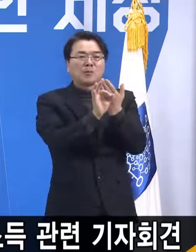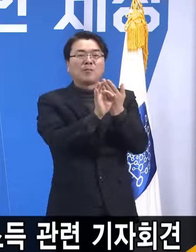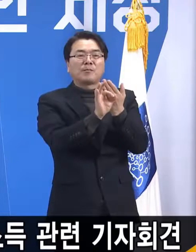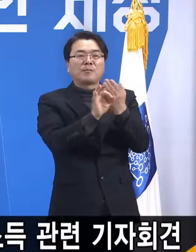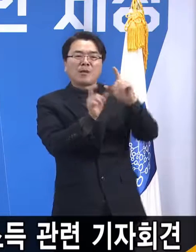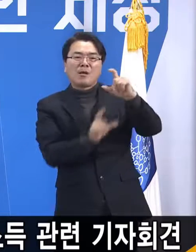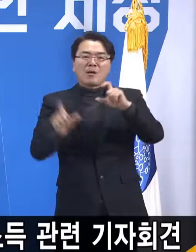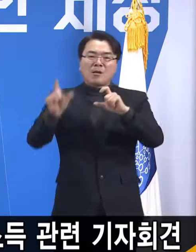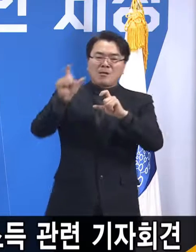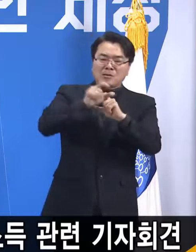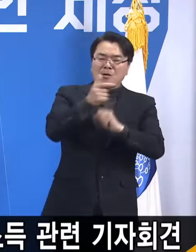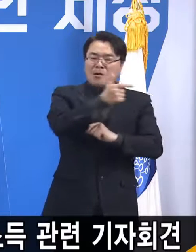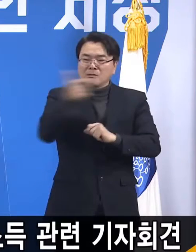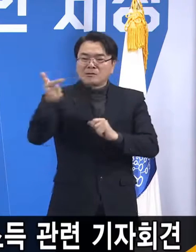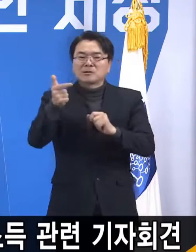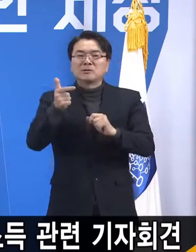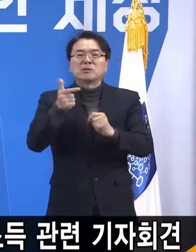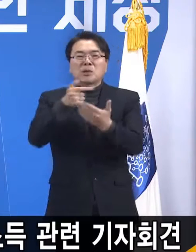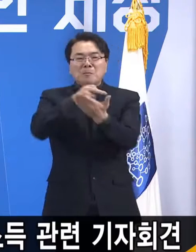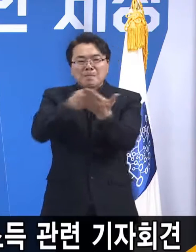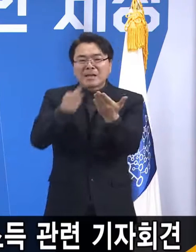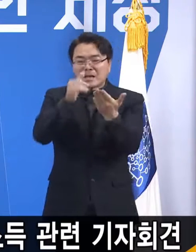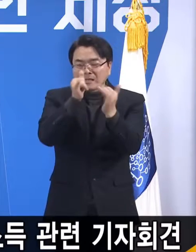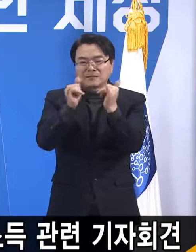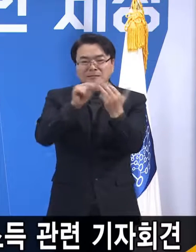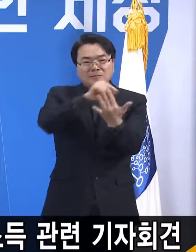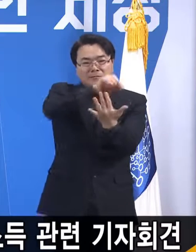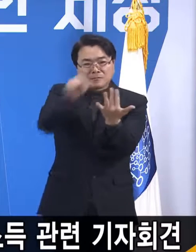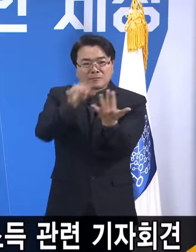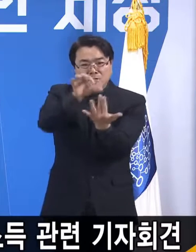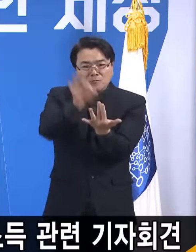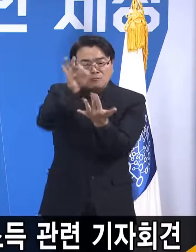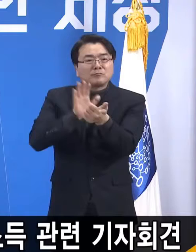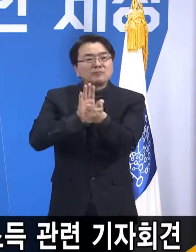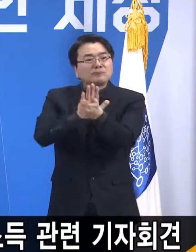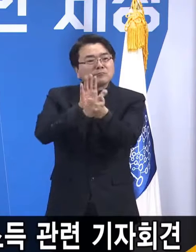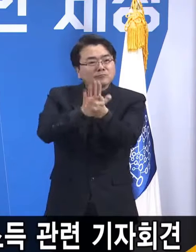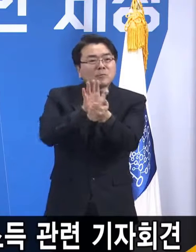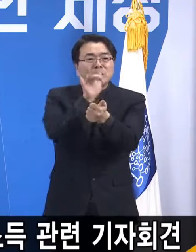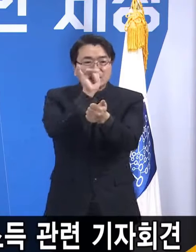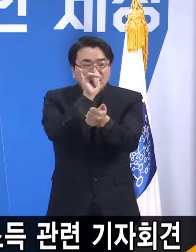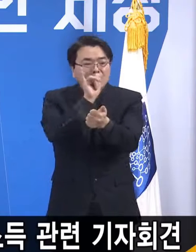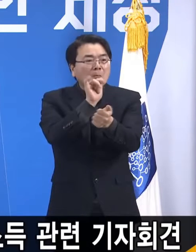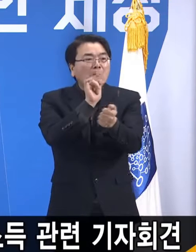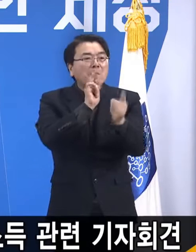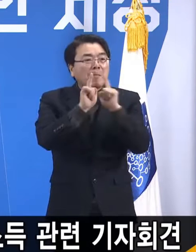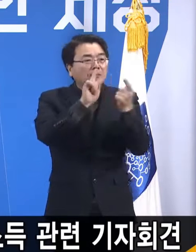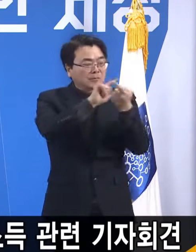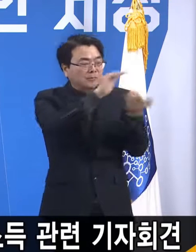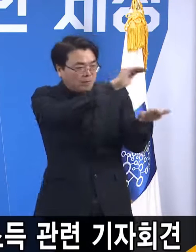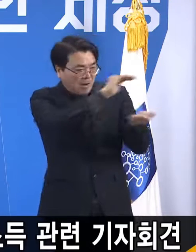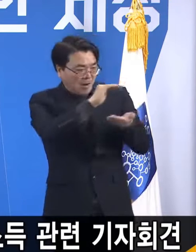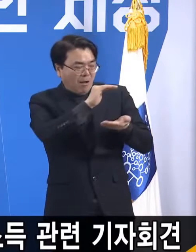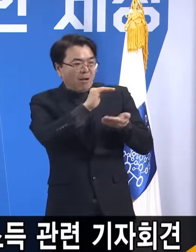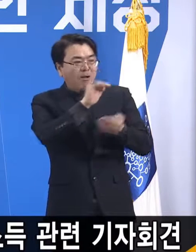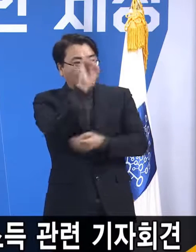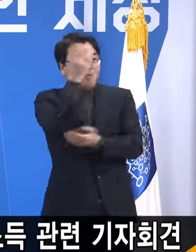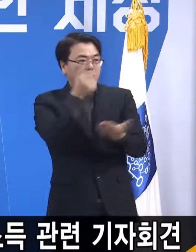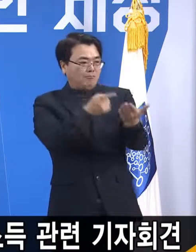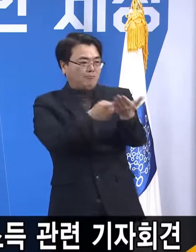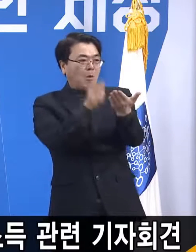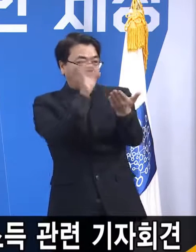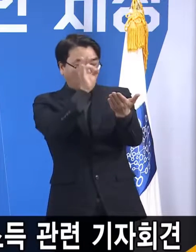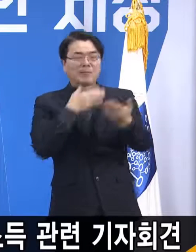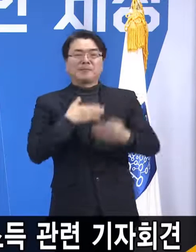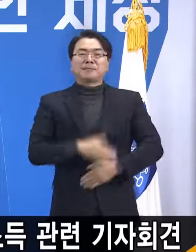입은 부분에 대해서 선별적 지원이 필요하다 이렇게 말씀하신 것으로 보도되어 있었습니다. 또 한